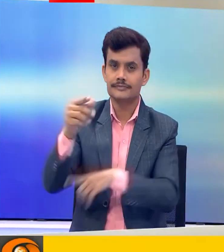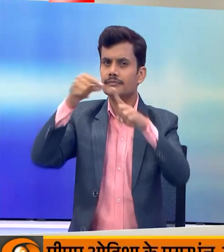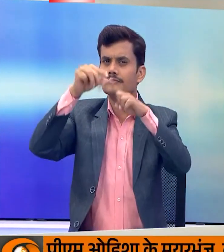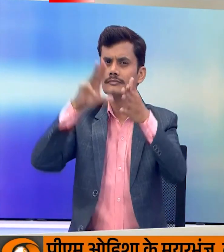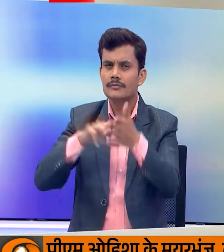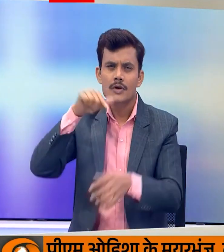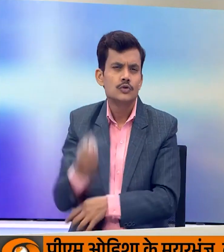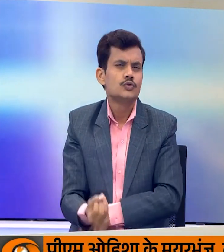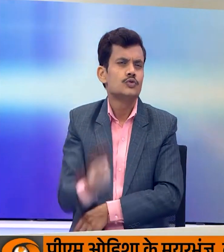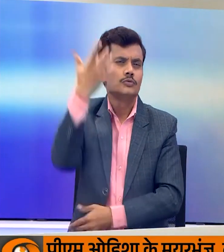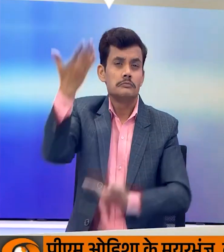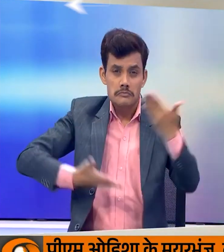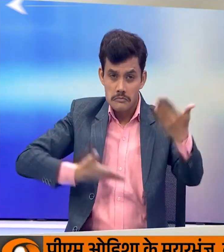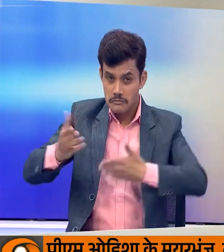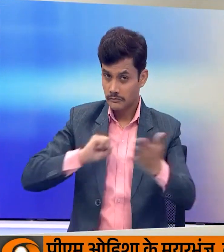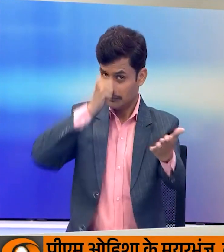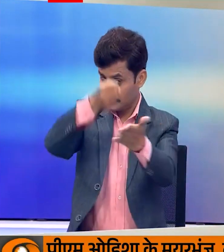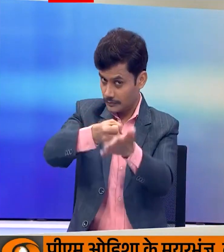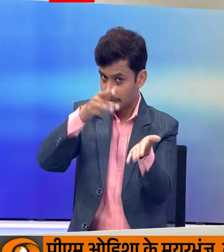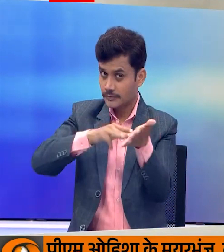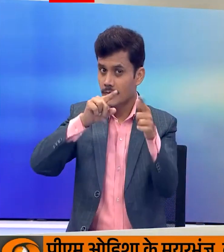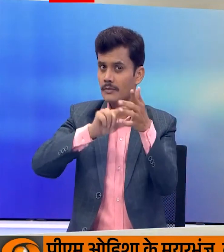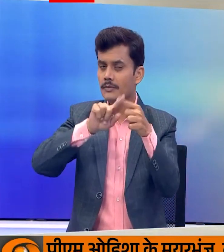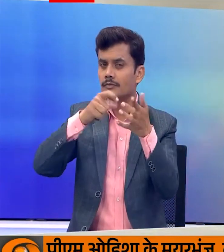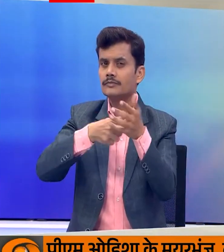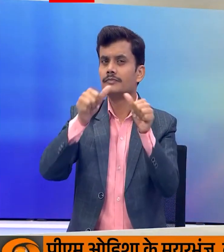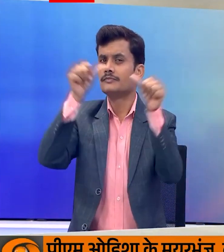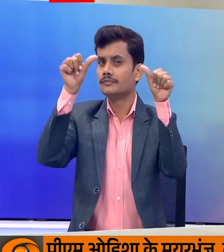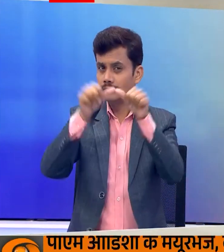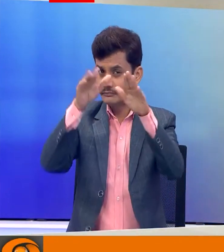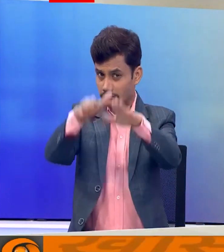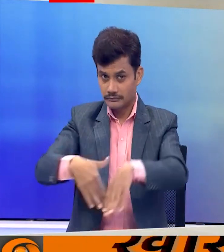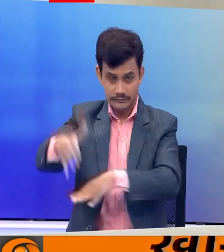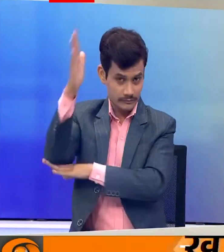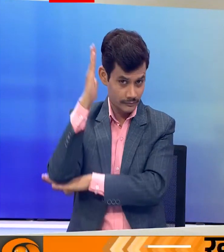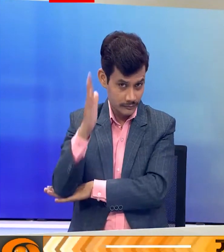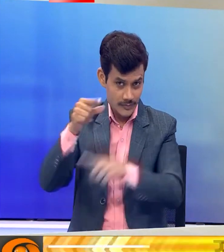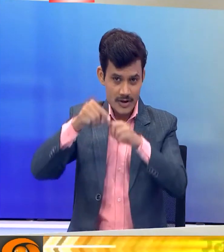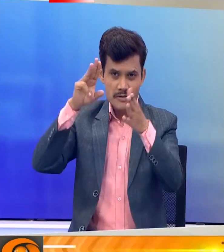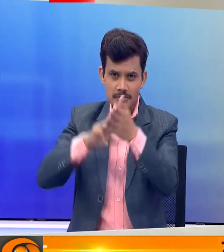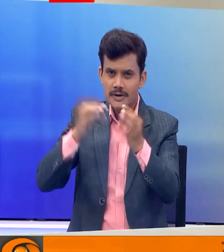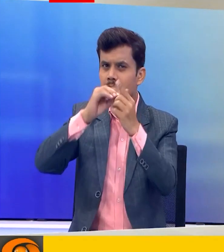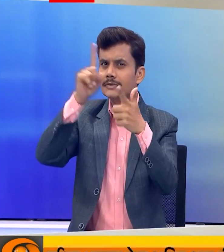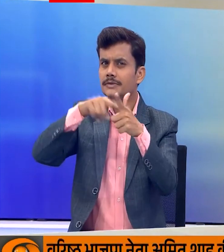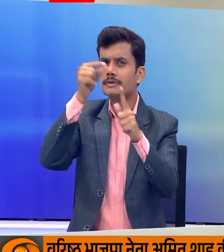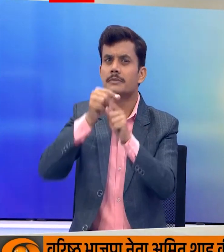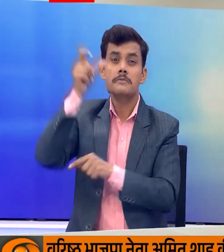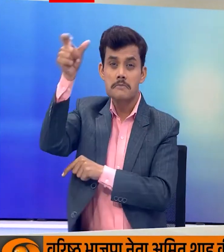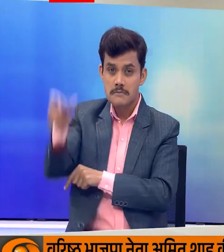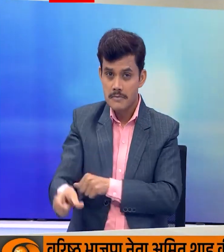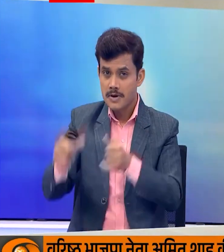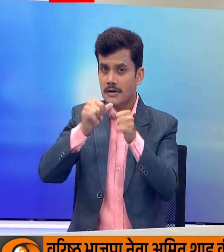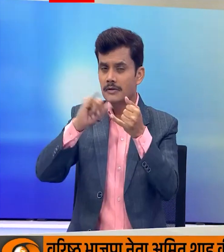-एम आज सुभा पश्चिब मंगाल के मतुरापूर में जन सभाव को संबोधित करेंगे पी-एम यहां भाजपा प्रत्याशी अशोग